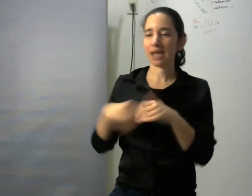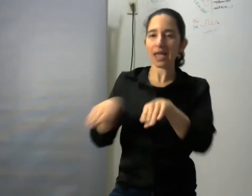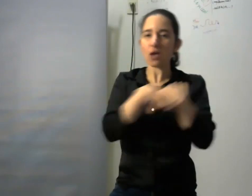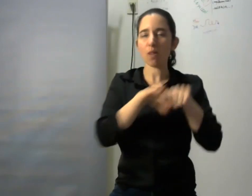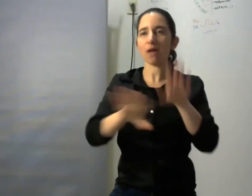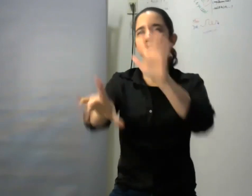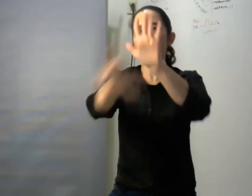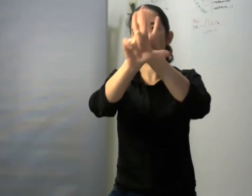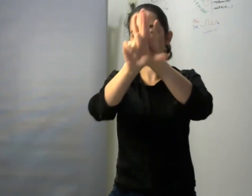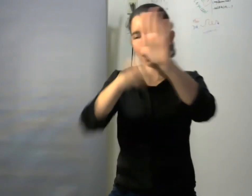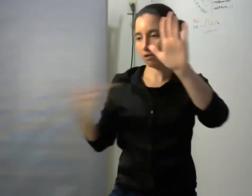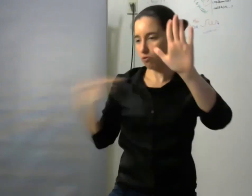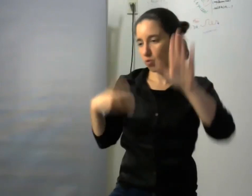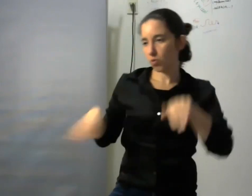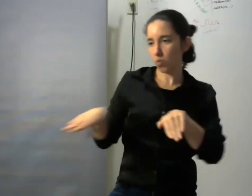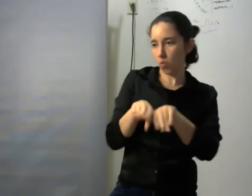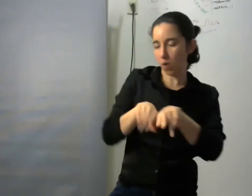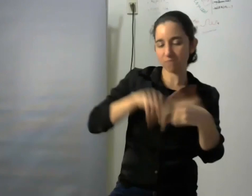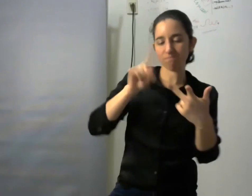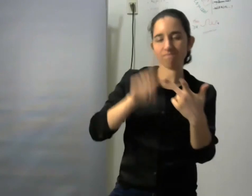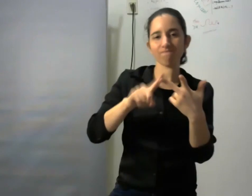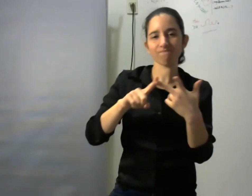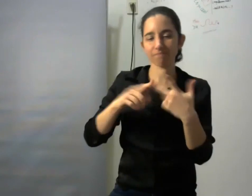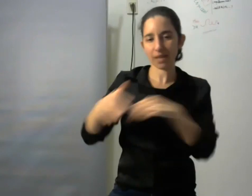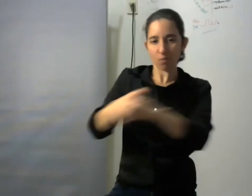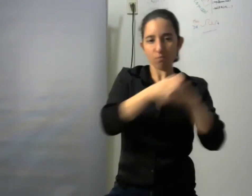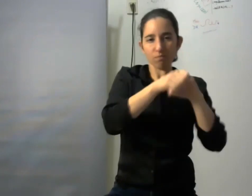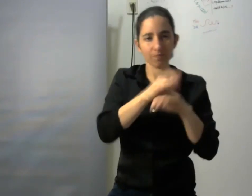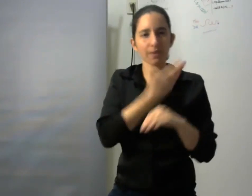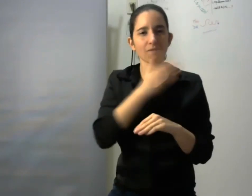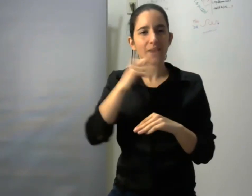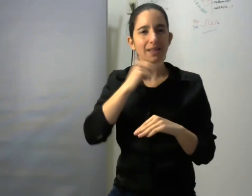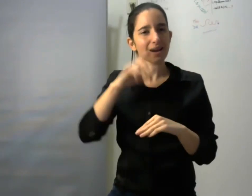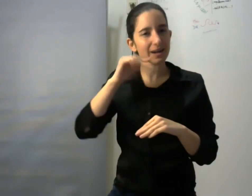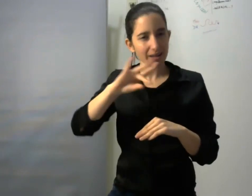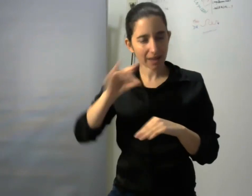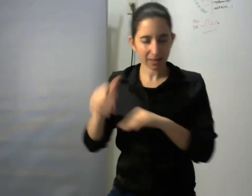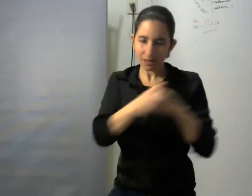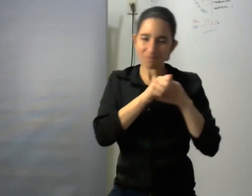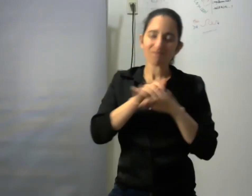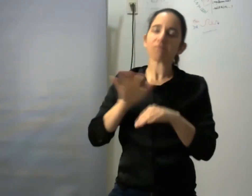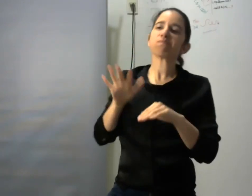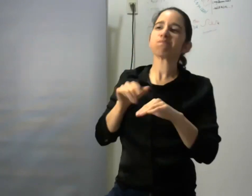una realidad común de una humanidad pero siempre fueron pensados a partir